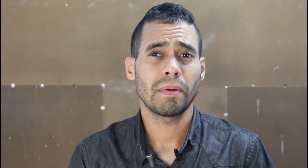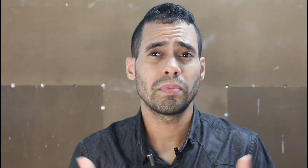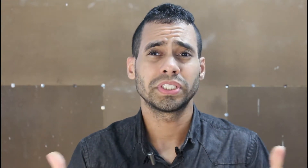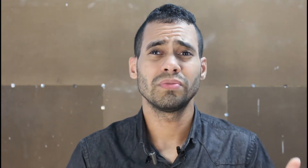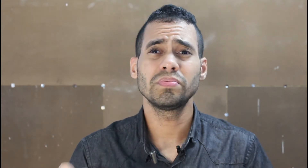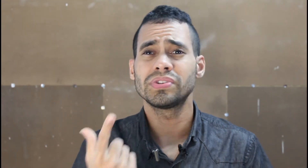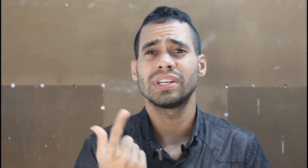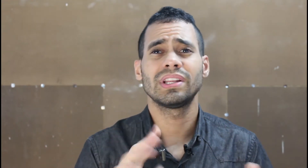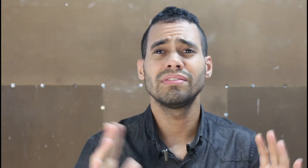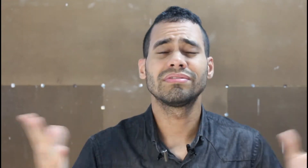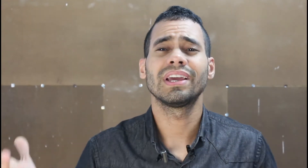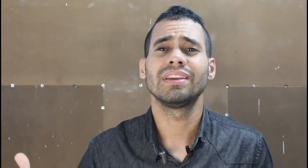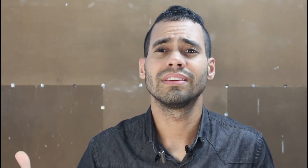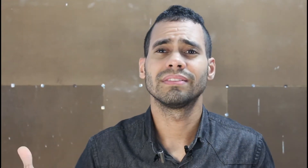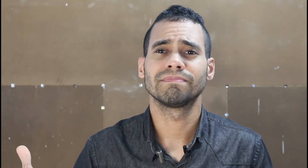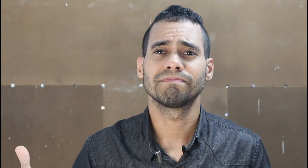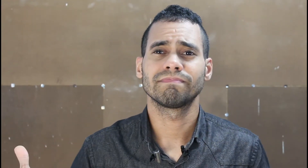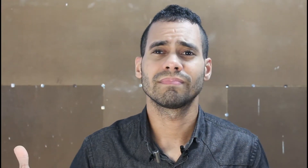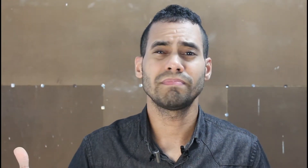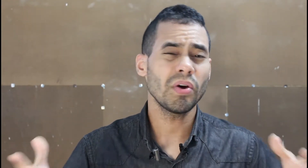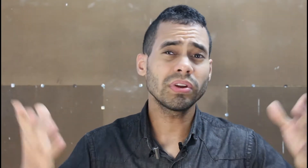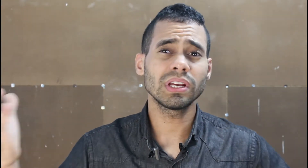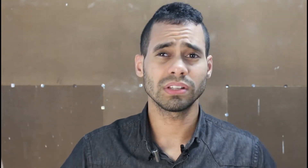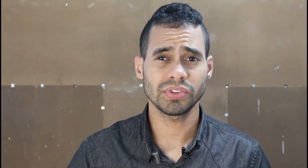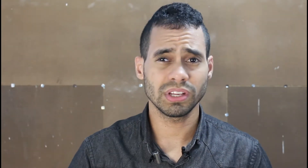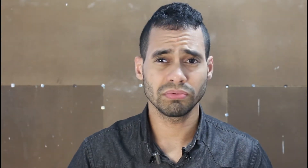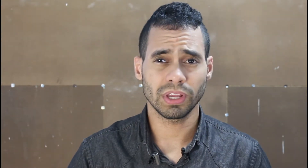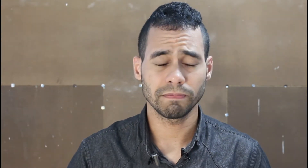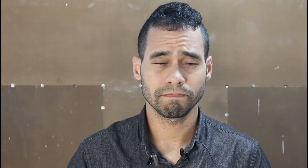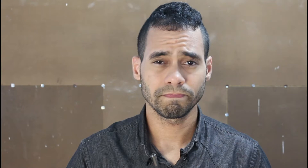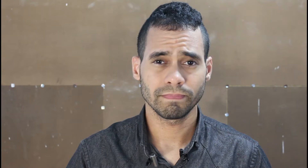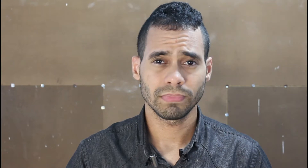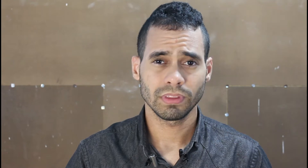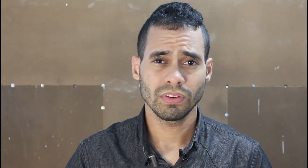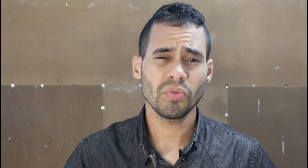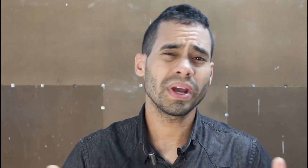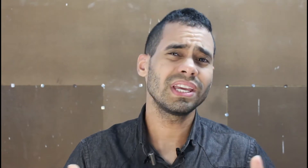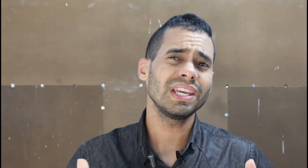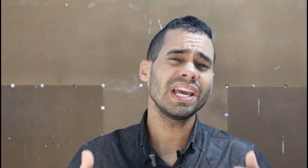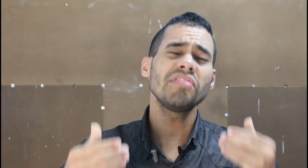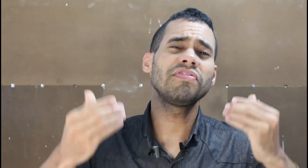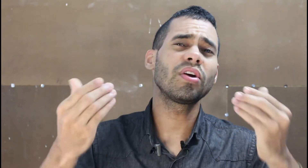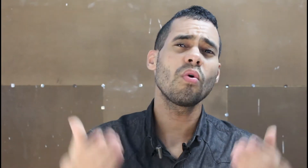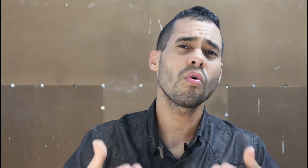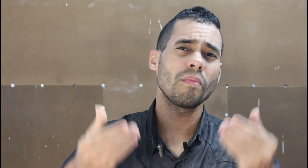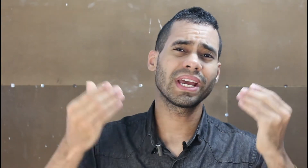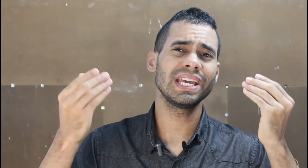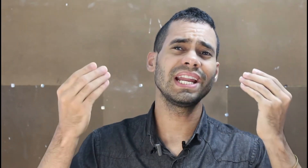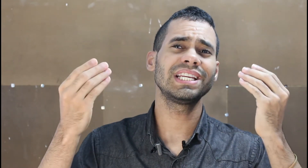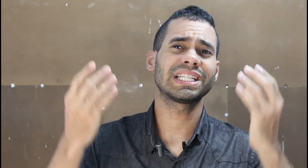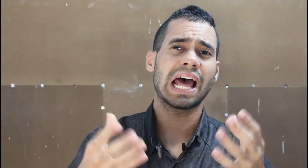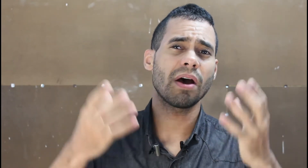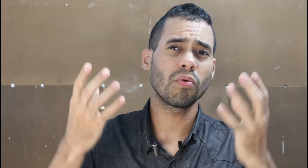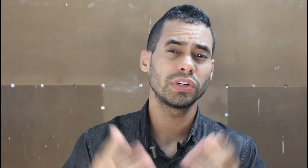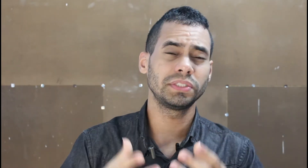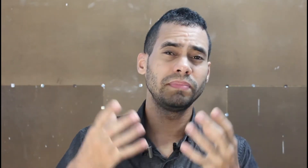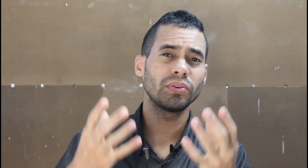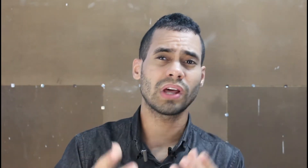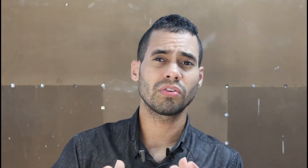Mas, poxa, 1% ele não tem. A maioria eu sei que não tem. Como é que ele ficou, como é que ele está hoje bilionário?